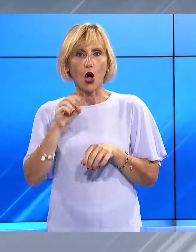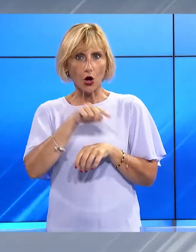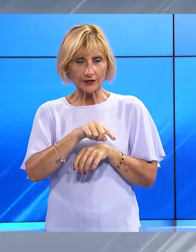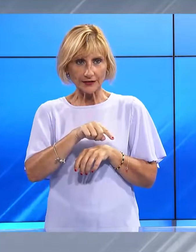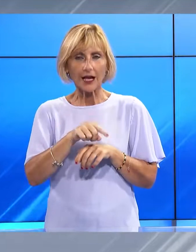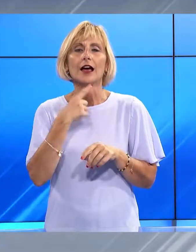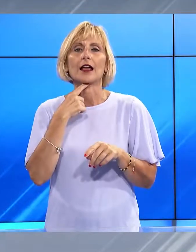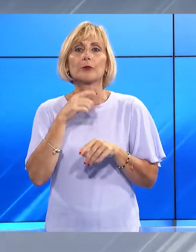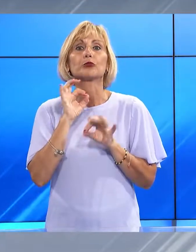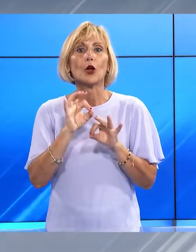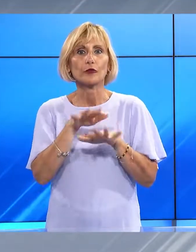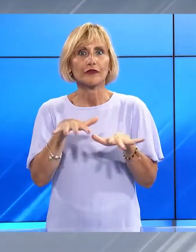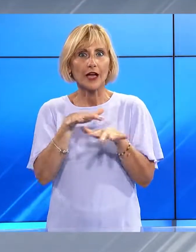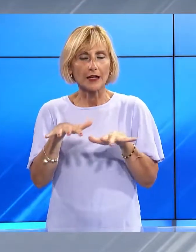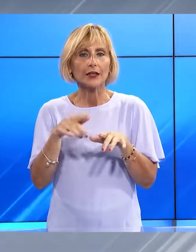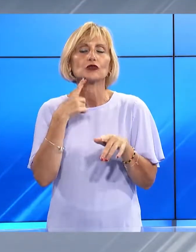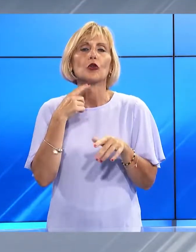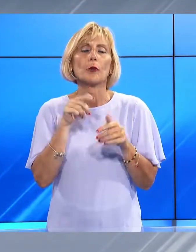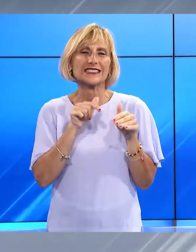Clou, in queste settimane a Forte dei Marmi.